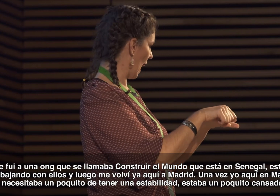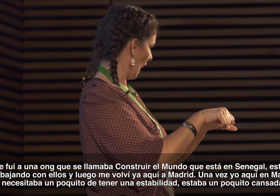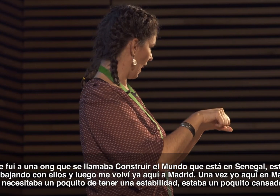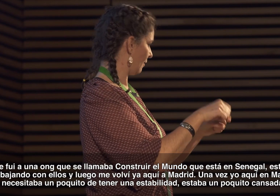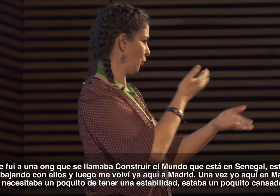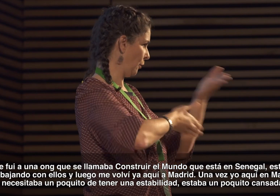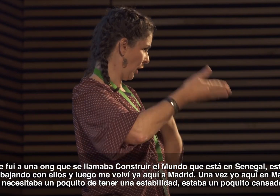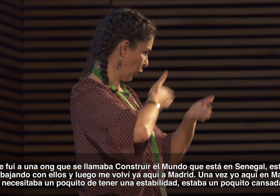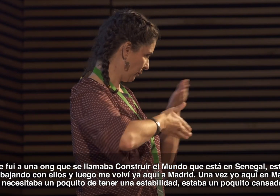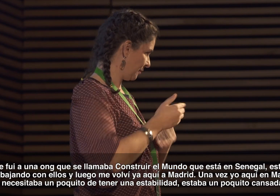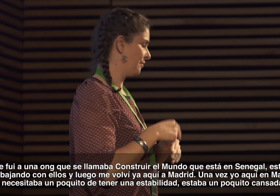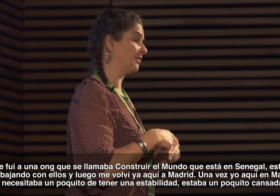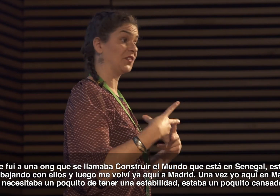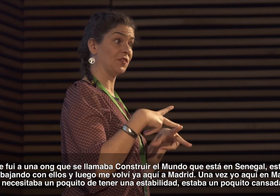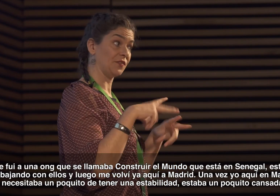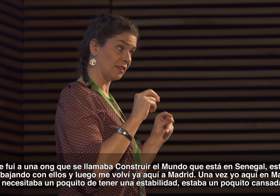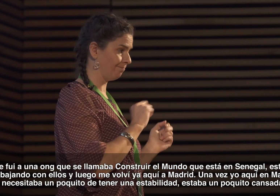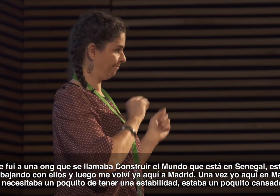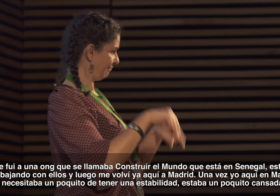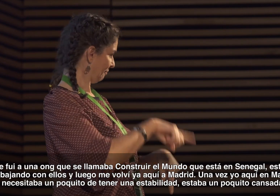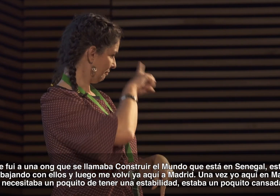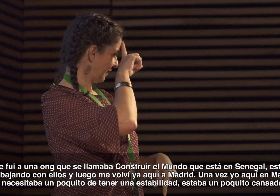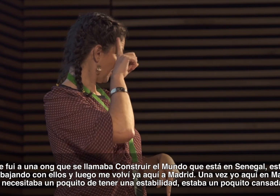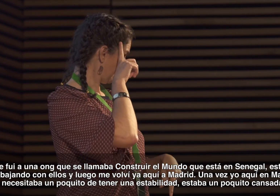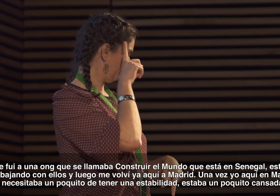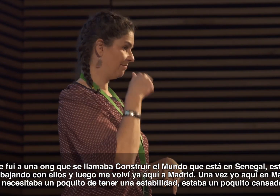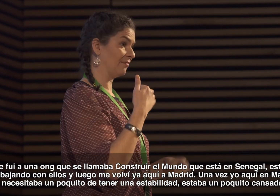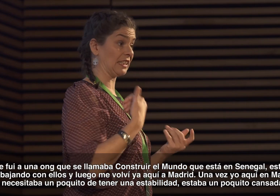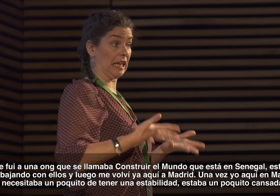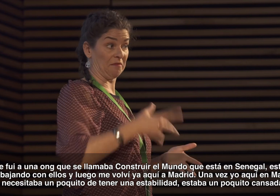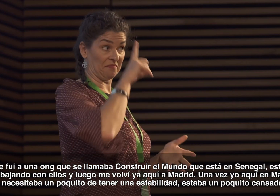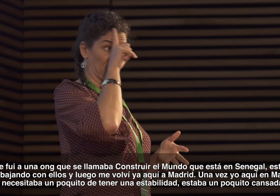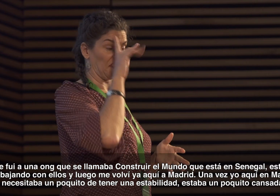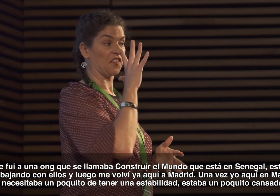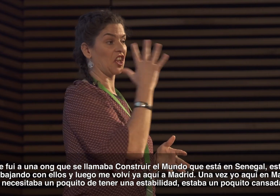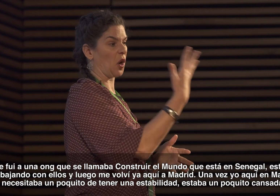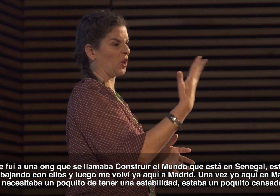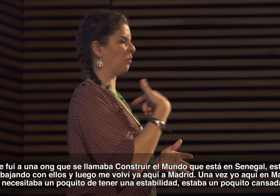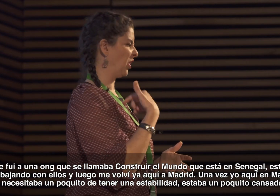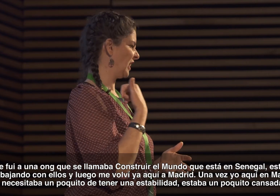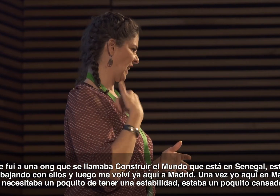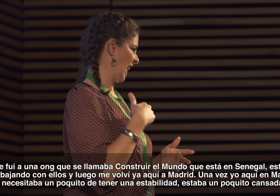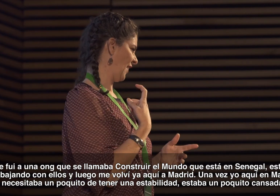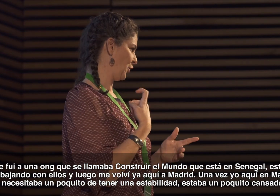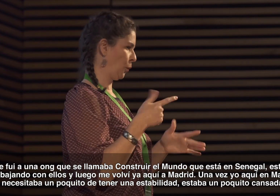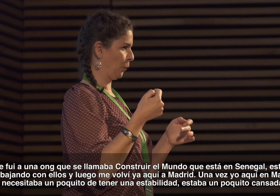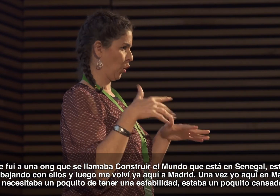se llamaba Construir el Mundo, que está en Senegal. Estuve trabajando con ellos y luego ya me volví aquí a Madrid. Una vez llego aquí en Madrid,